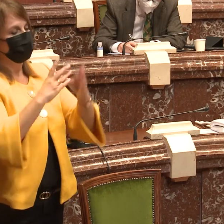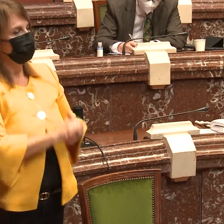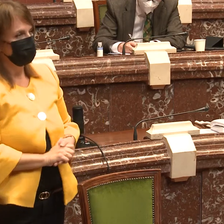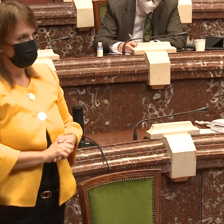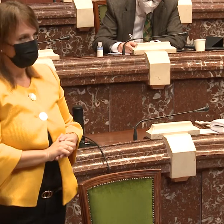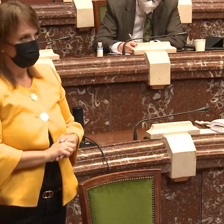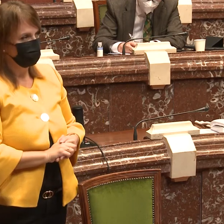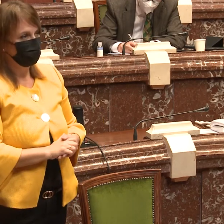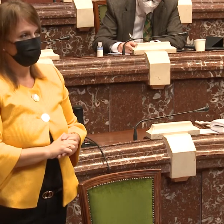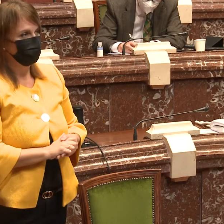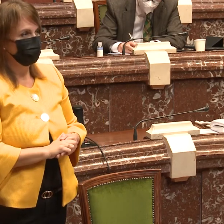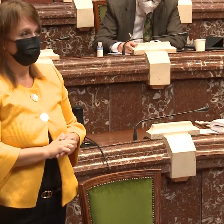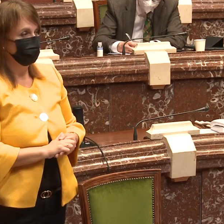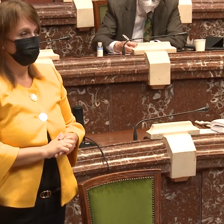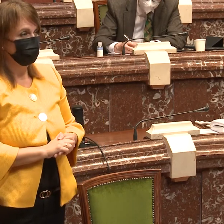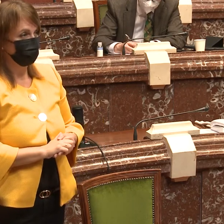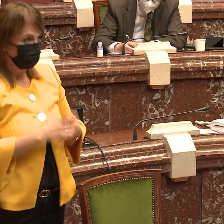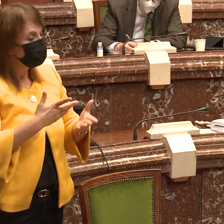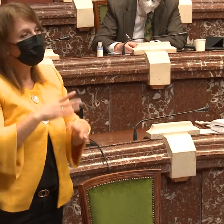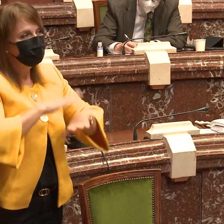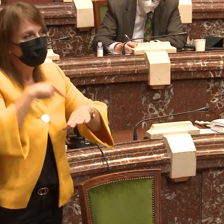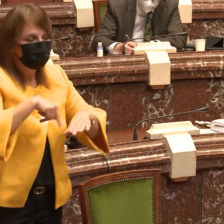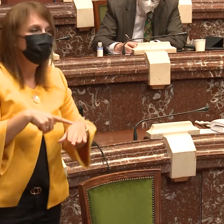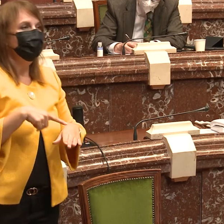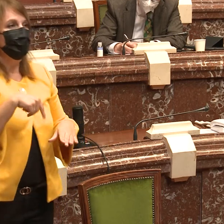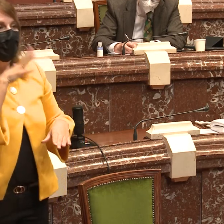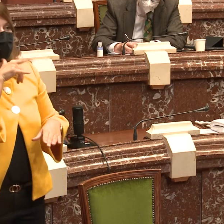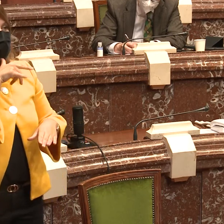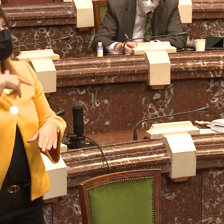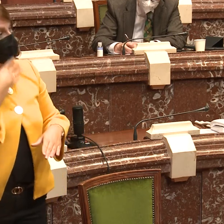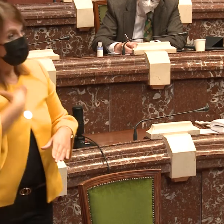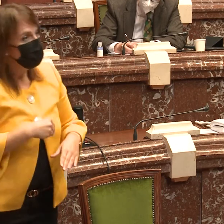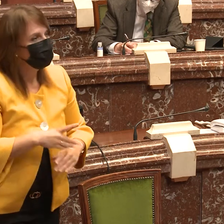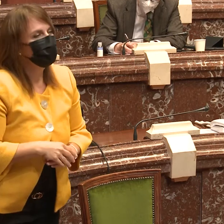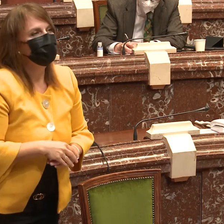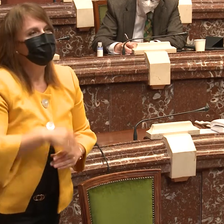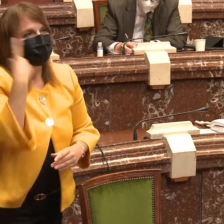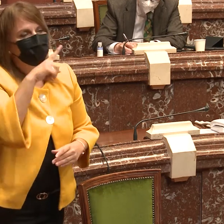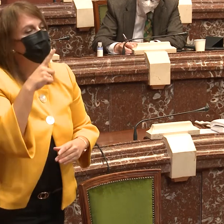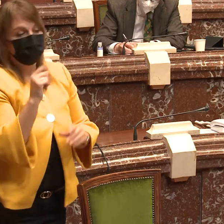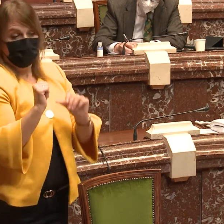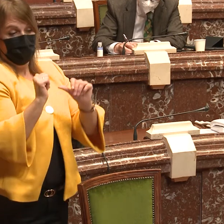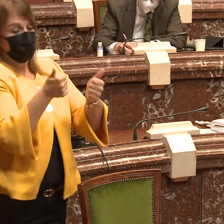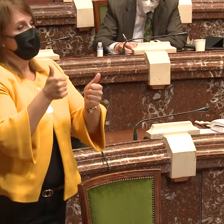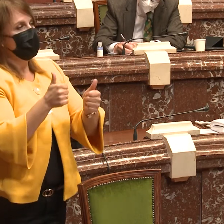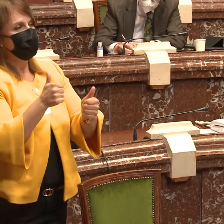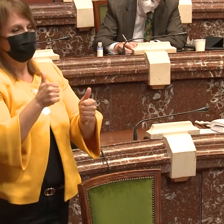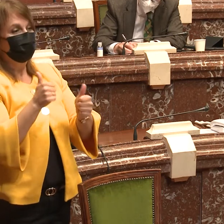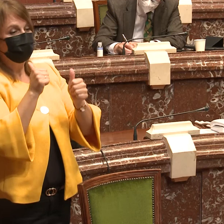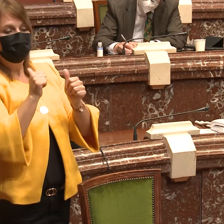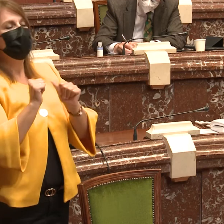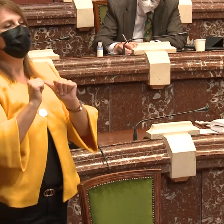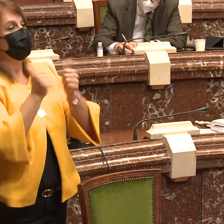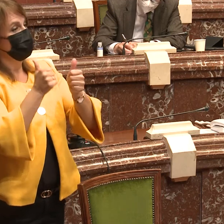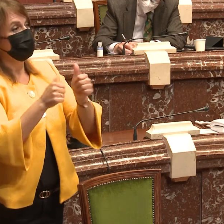y no conoce la lengua de signos de qué manera se comunican. Así que, para eso, aquí en la región de Murcia, pues,